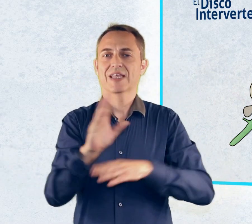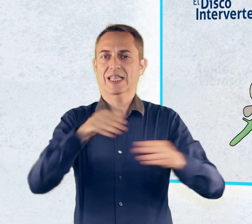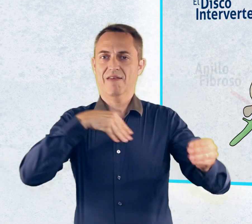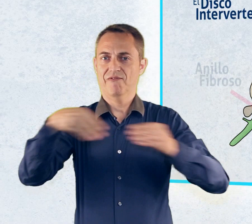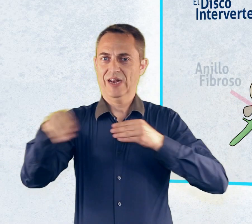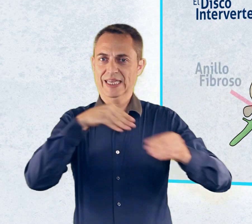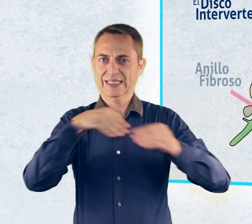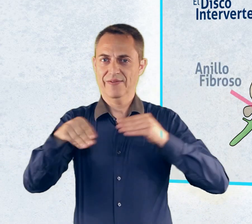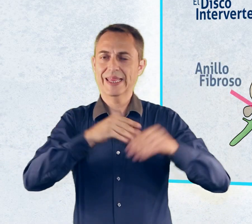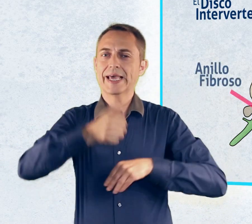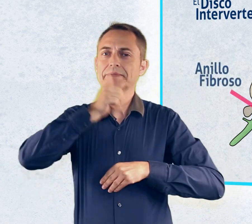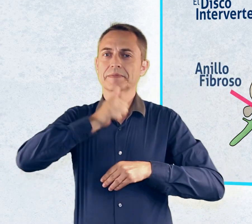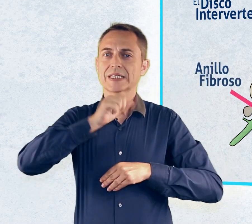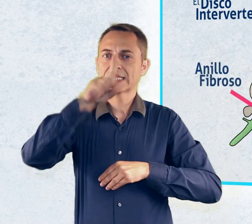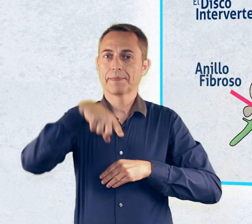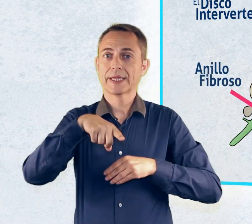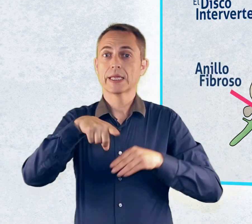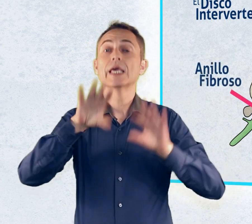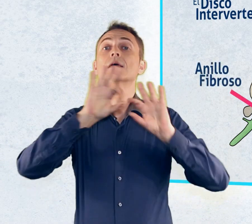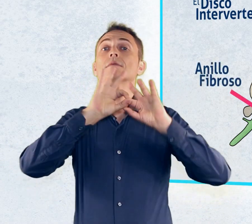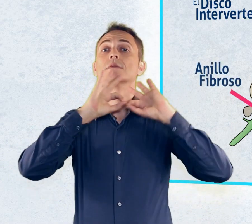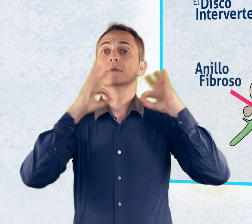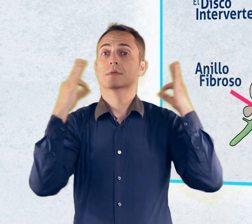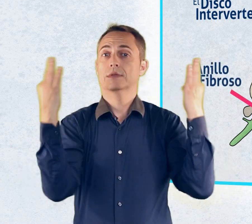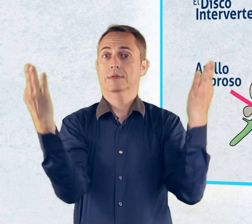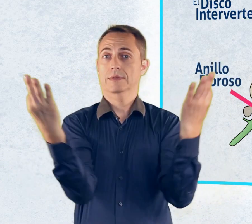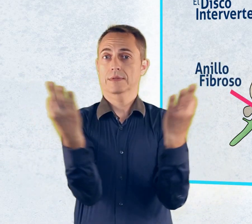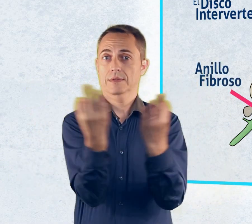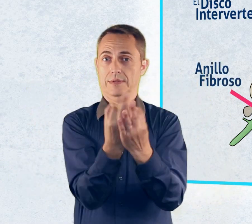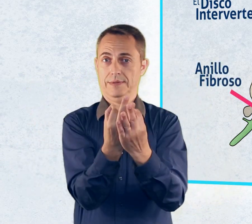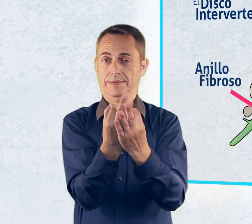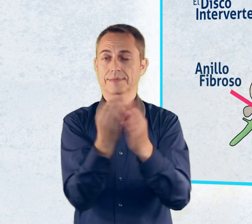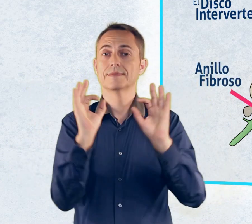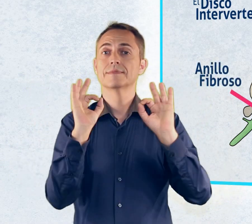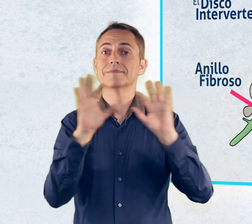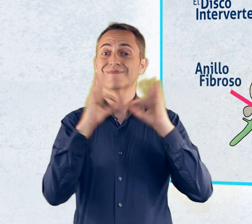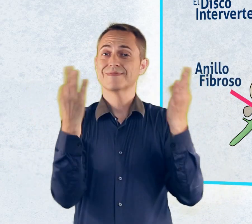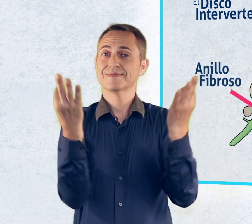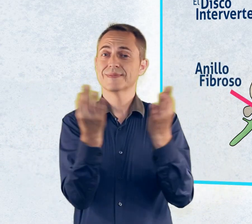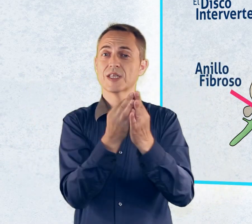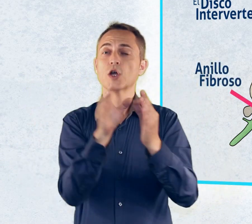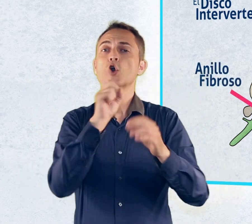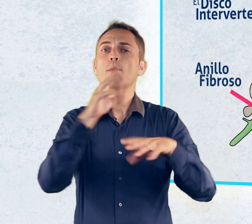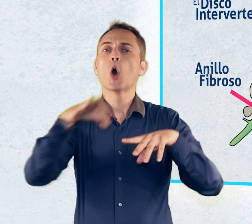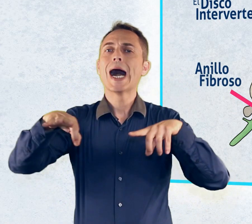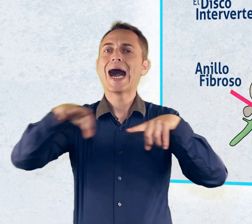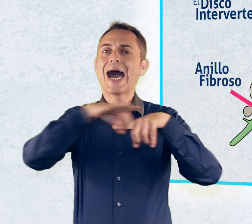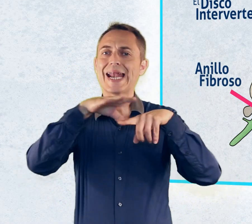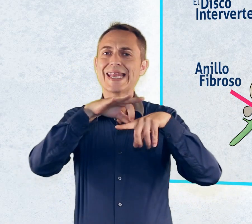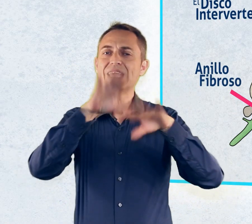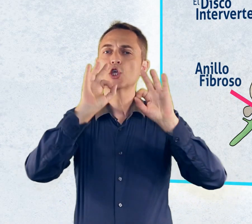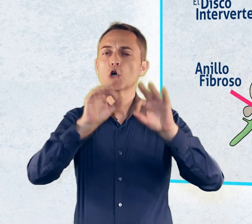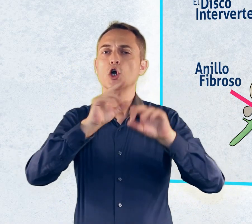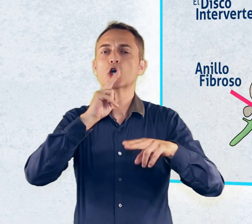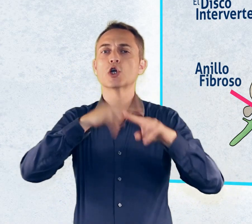Y el anillo fibroso, que es la capa externa del mismo, se trata de un anillo formado de colágeno que rodea al núcleo pulposo